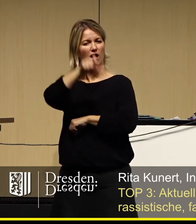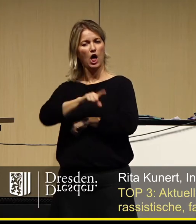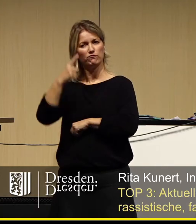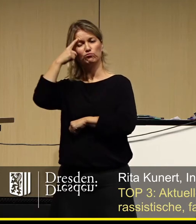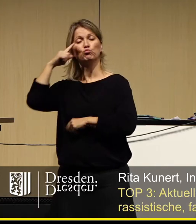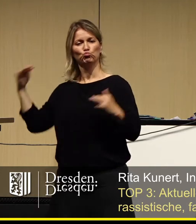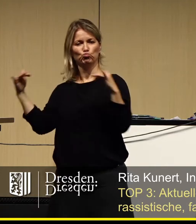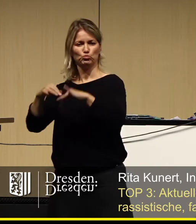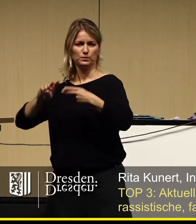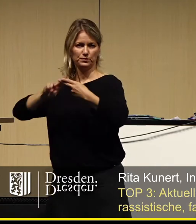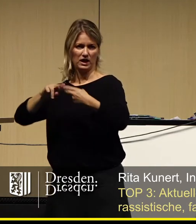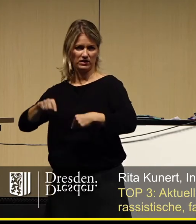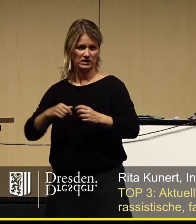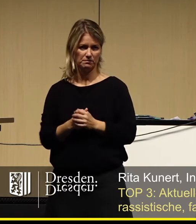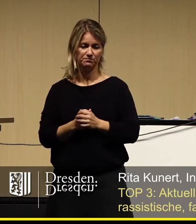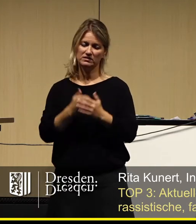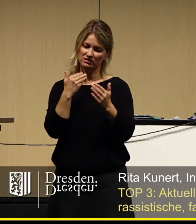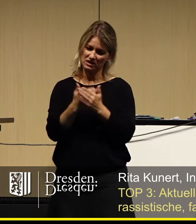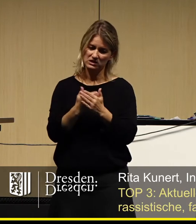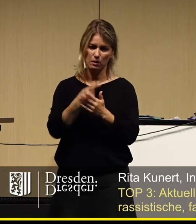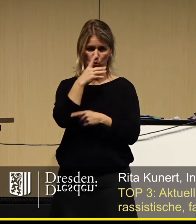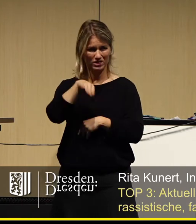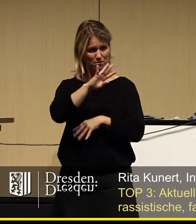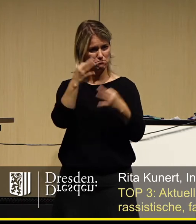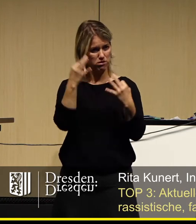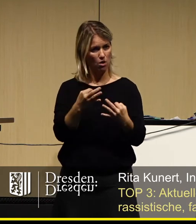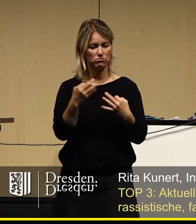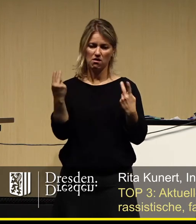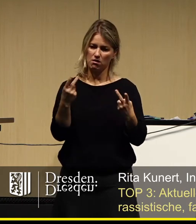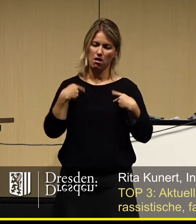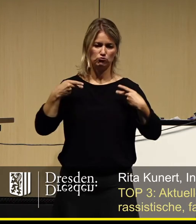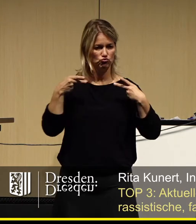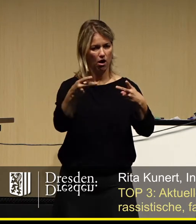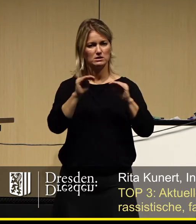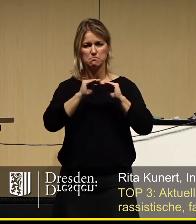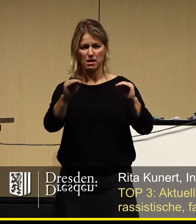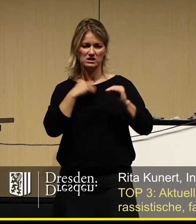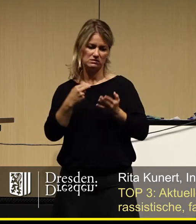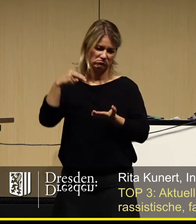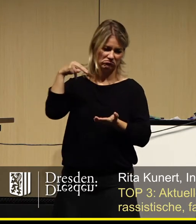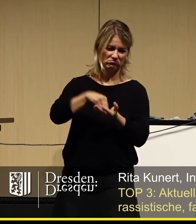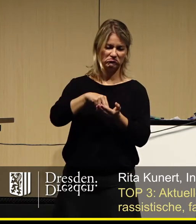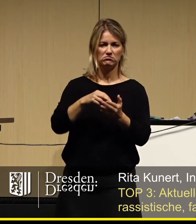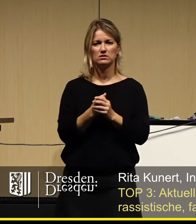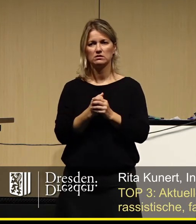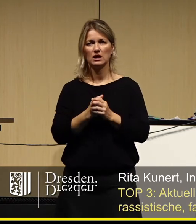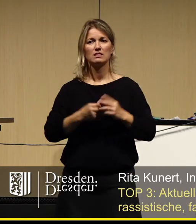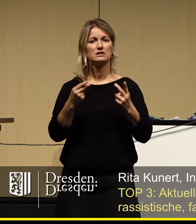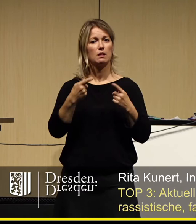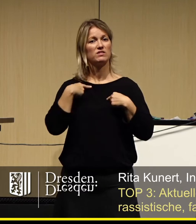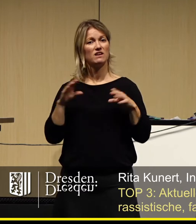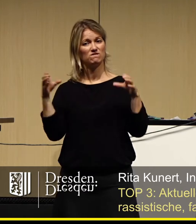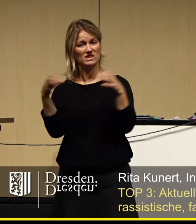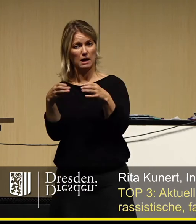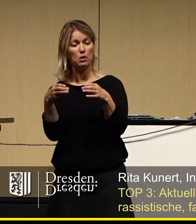Deshalb stehen wir, wann immer es nötig ist, auf Straßen und Plätzen. Deshalb setzen wir uns im Vorfeld jeder Versammlung